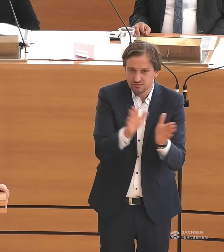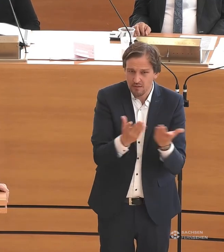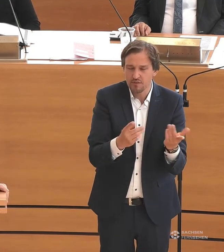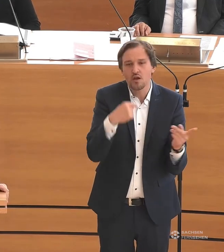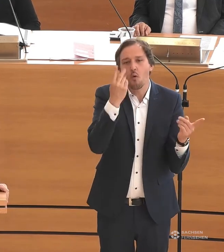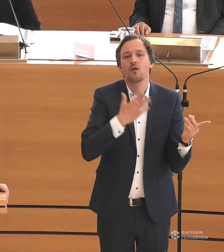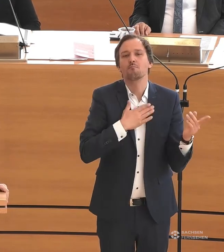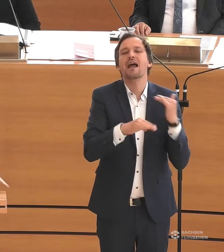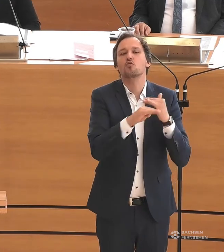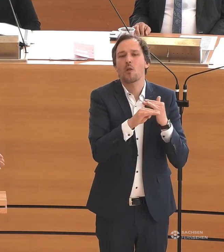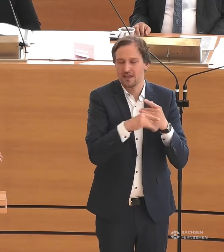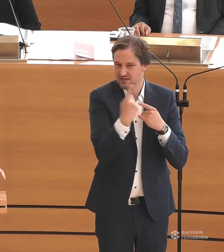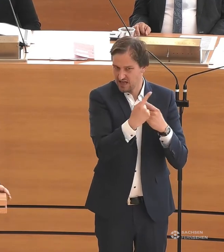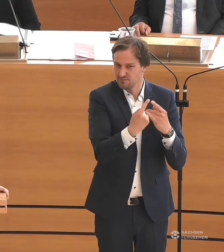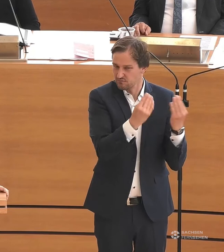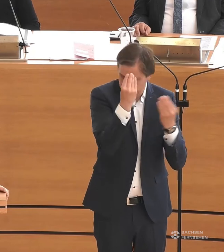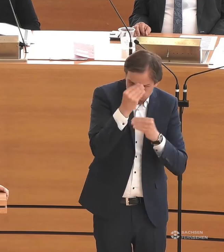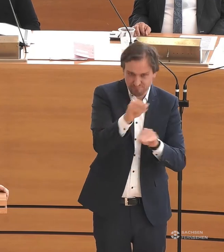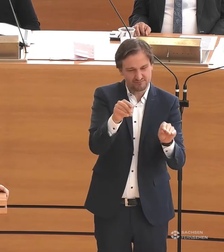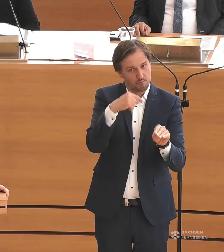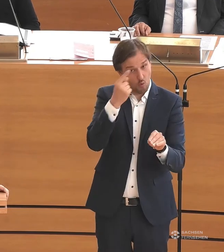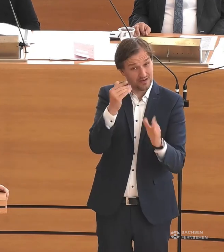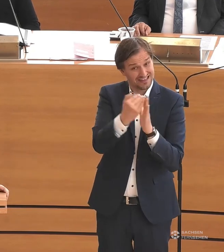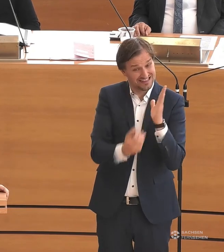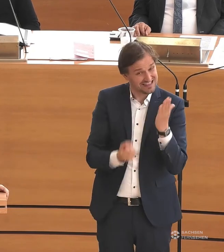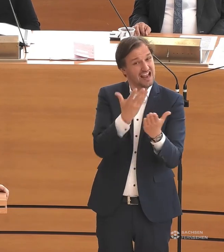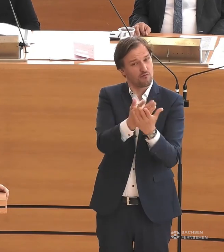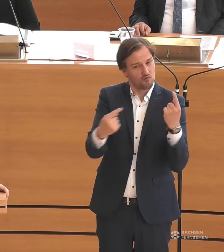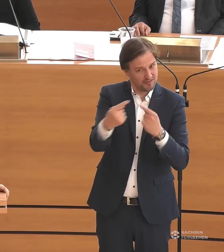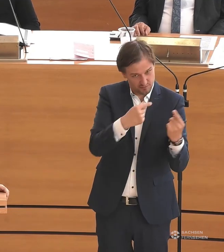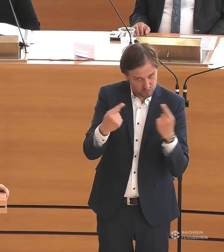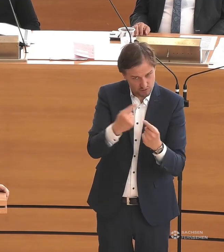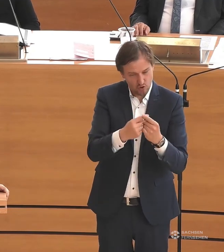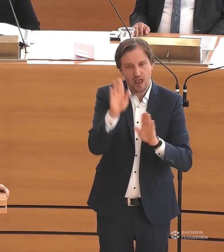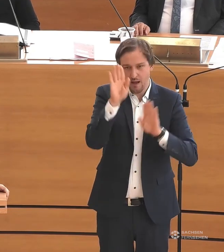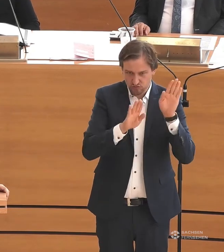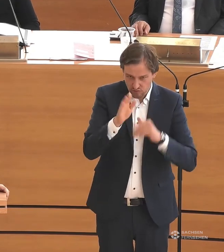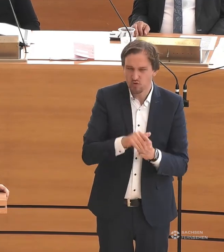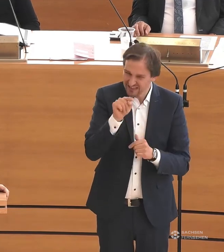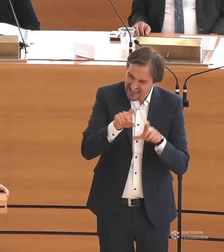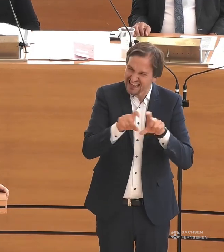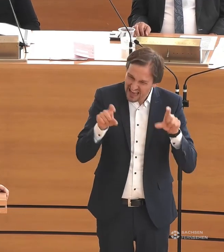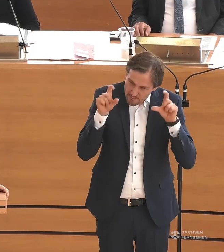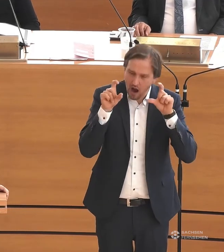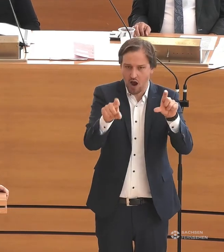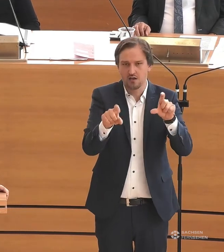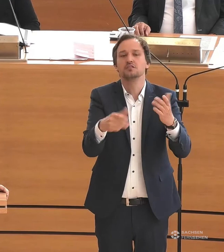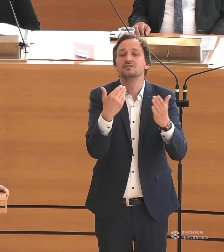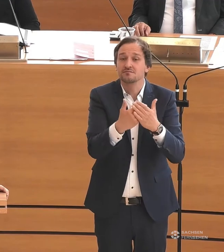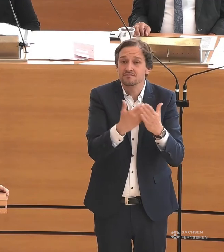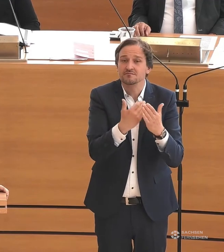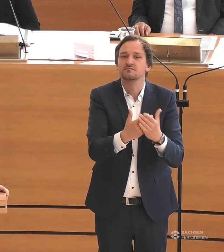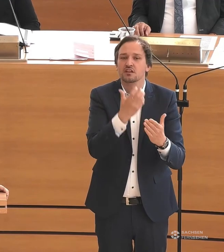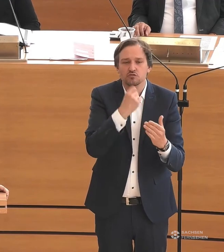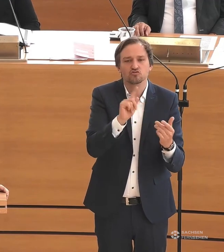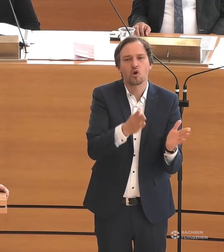Antje Falks. Denn morgen diskutieren wir genau diesen Gesetzentwurf und stellen ihn zur Abstimmung. Da wird das nochmal Thema sein. Und deswegen komme ich gleich zu